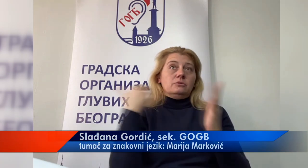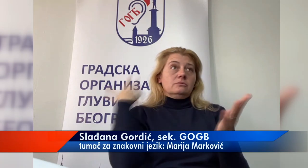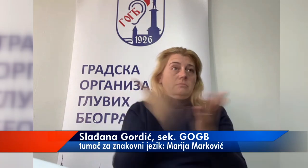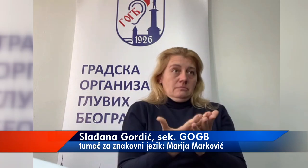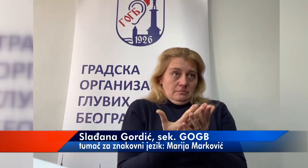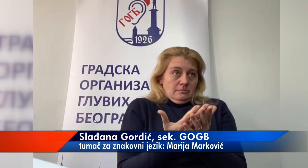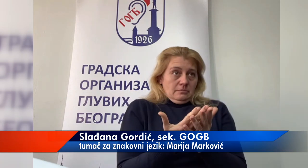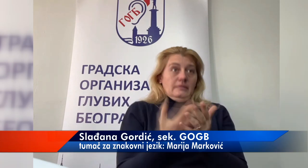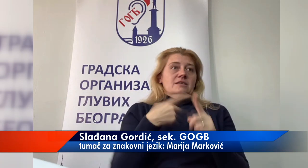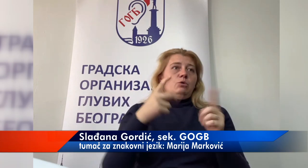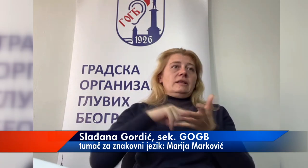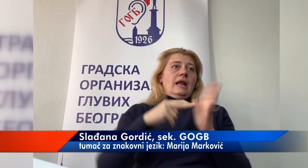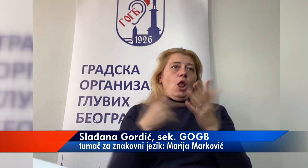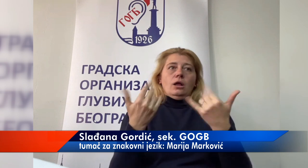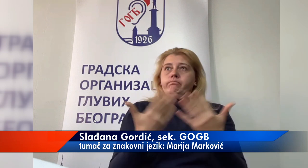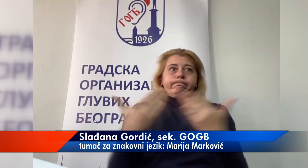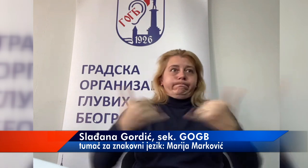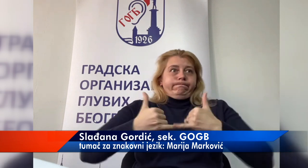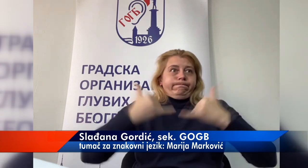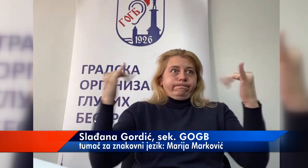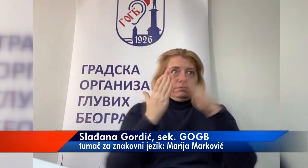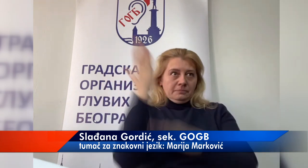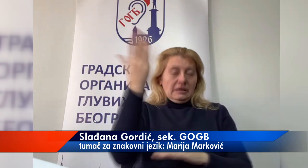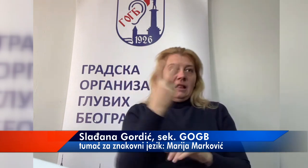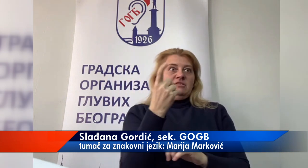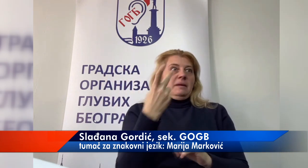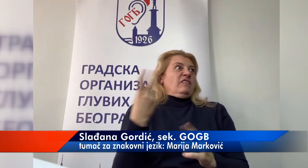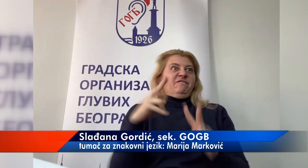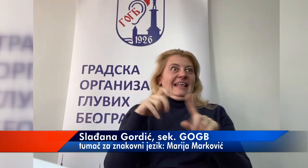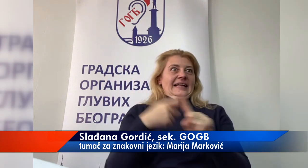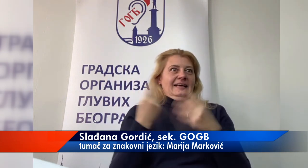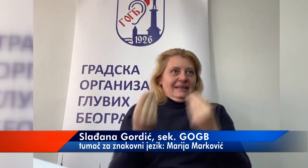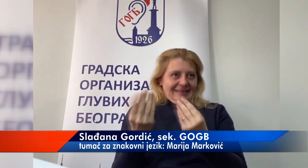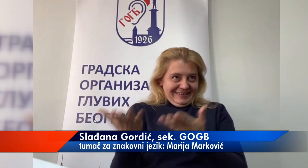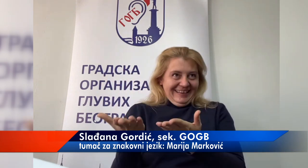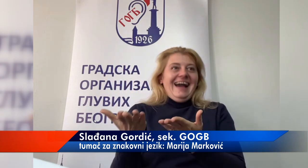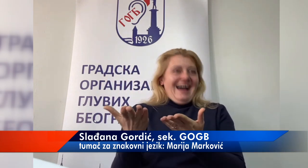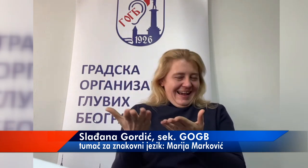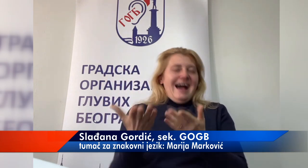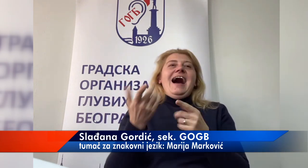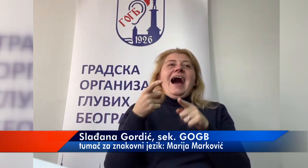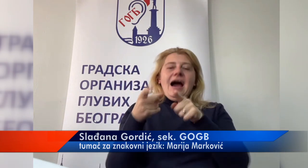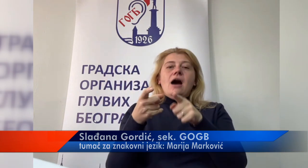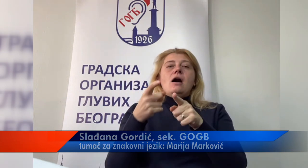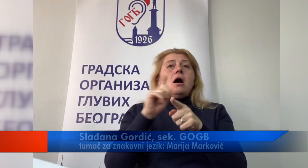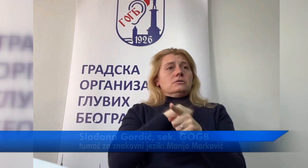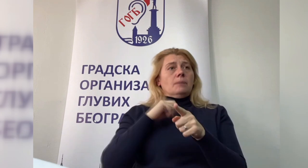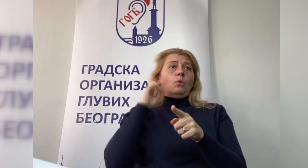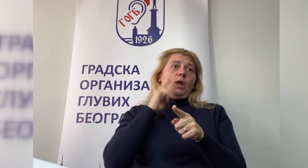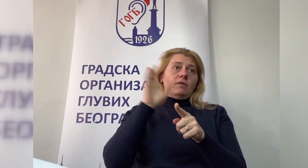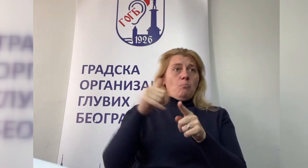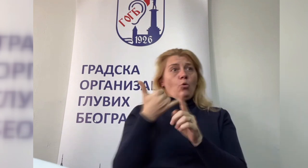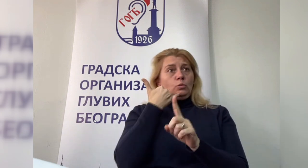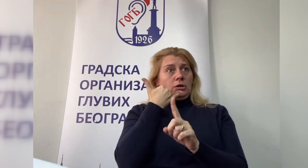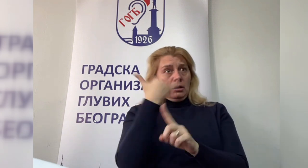Srbiji gluve osobe mogu, zahvaljujući modernoj tehnologiji u današnjem 21.